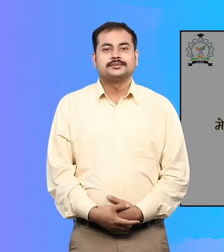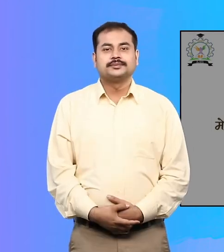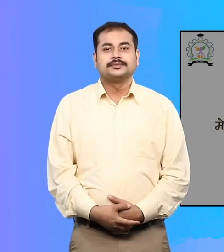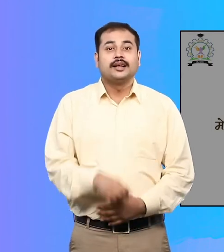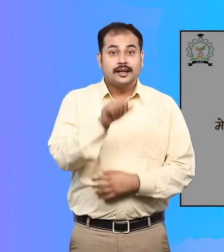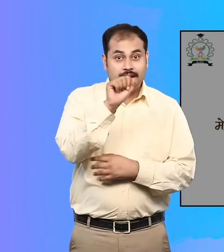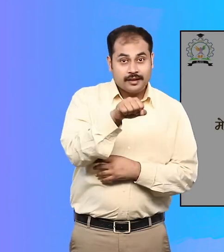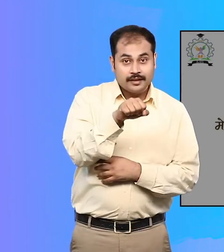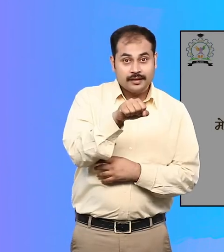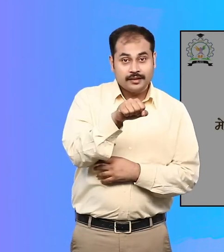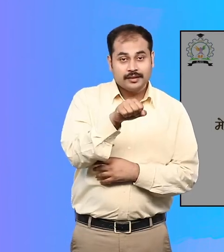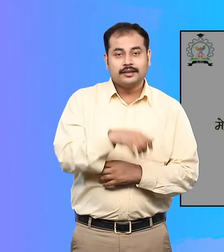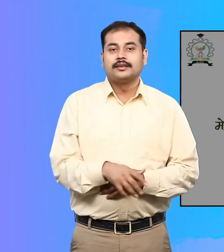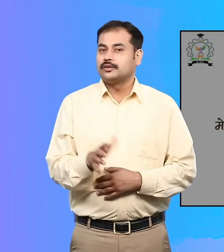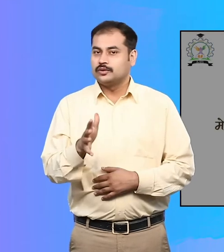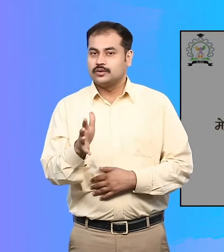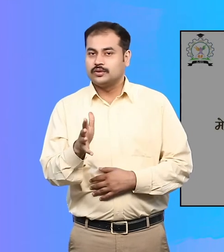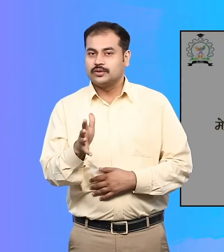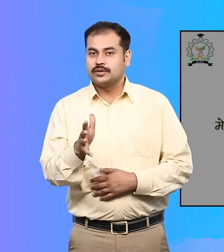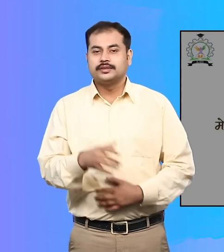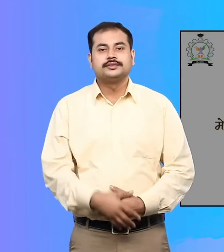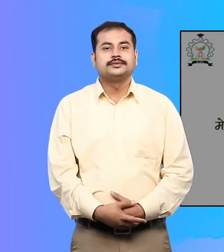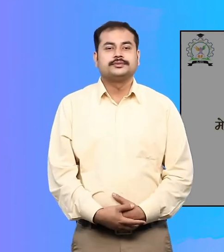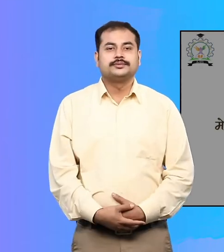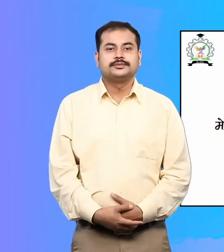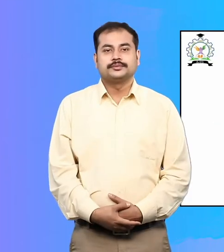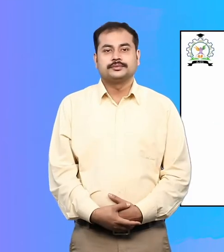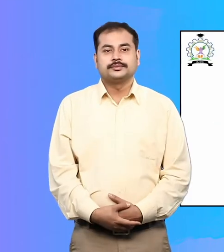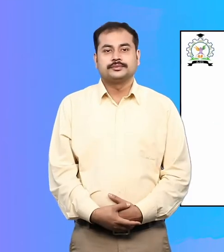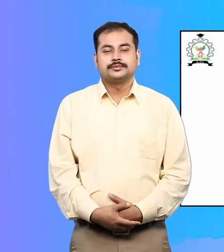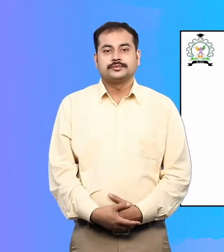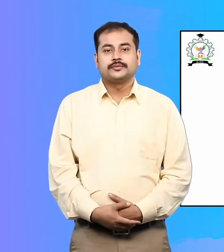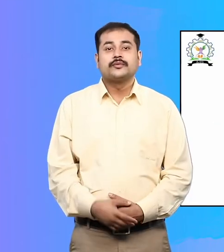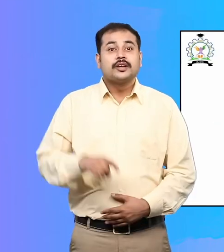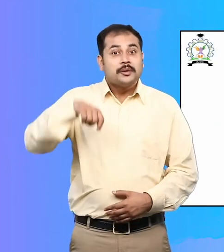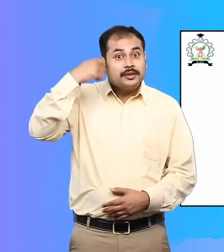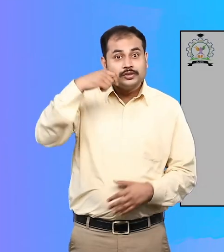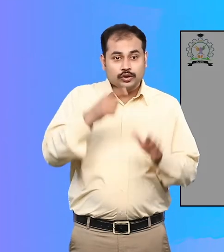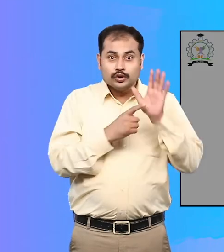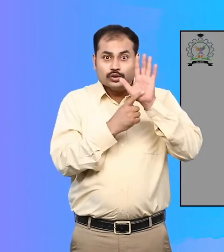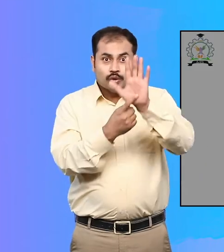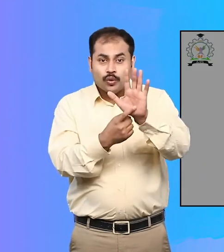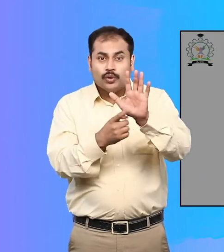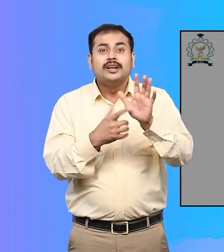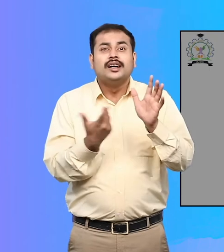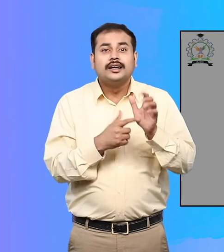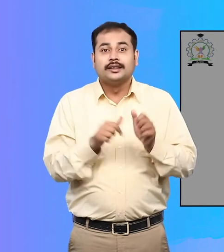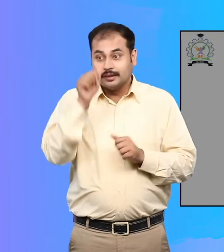सही गलत प्रश्ण यह वीडियो भारत में स्वागत